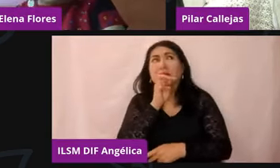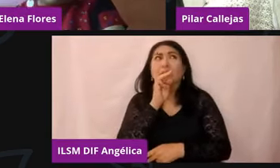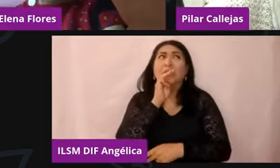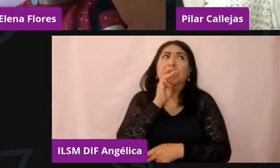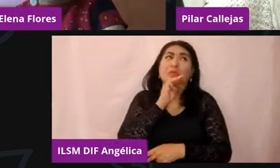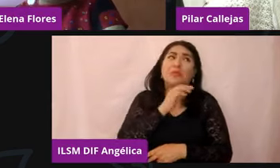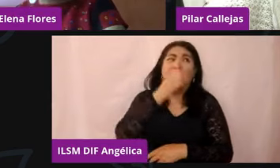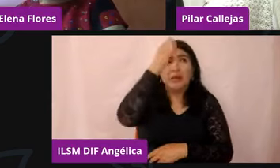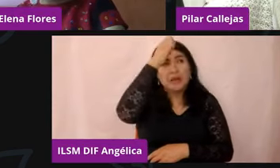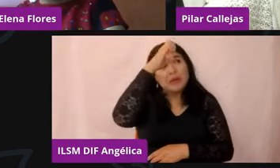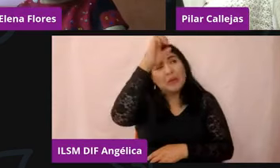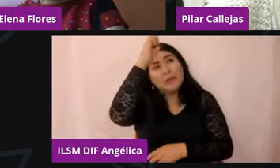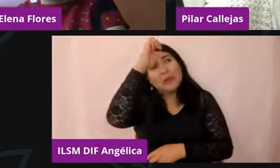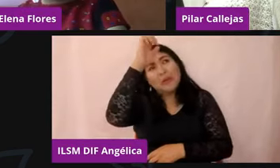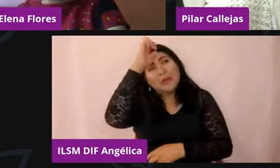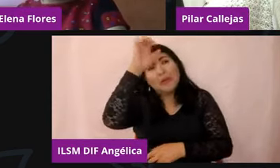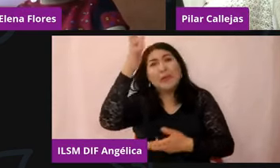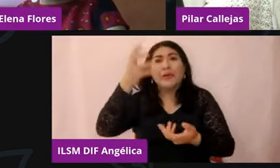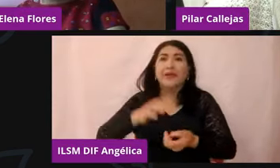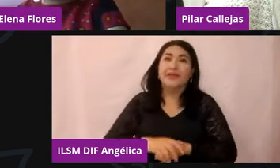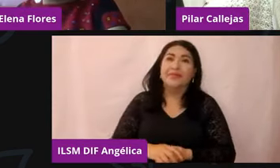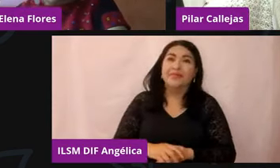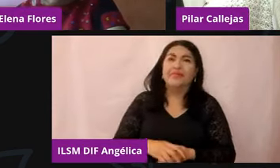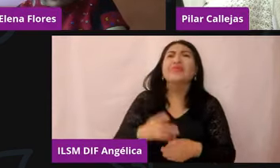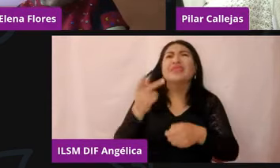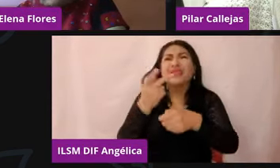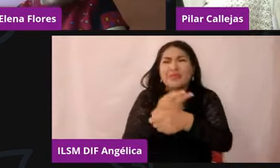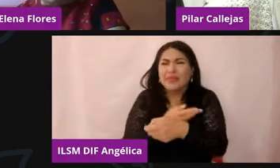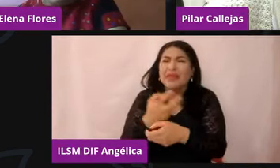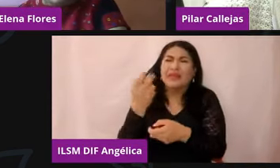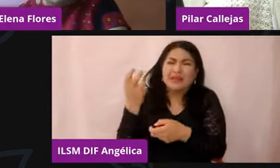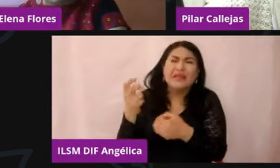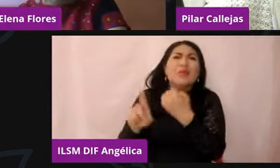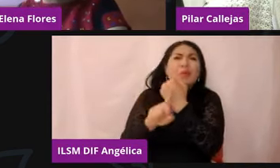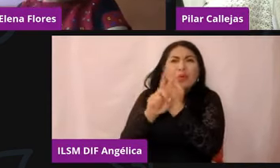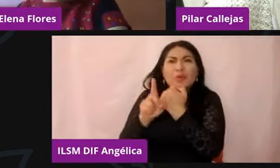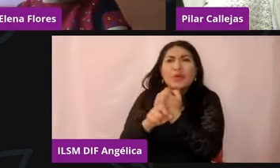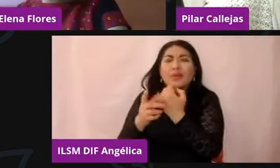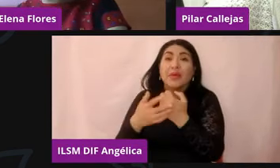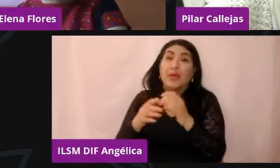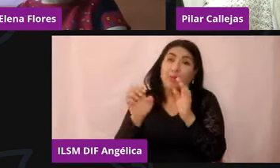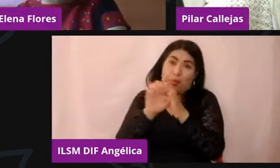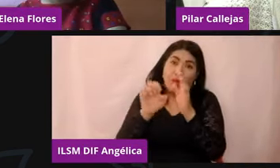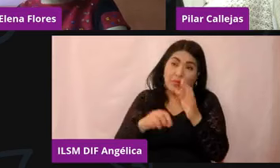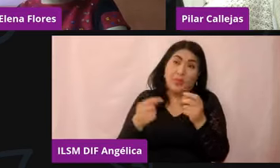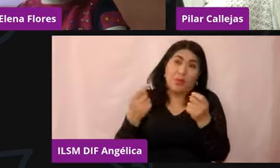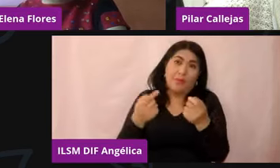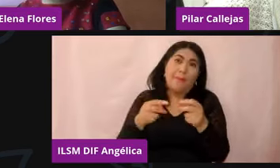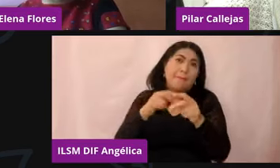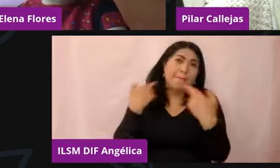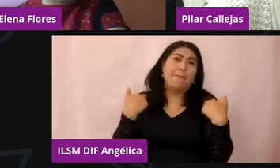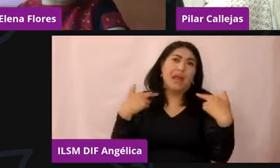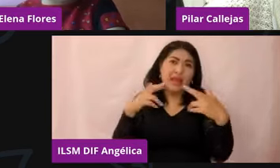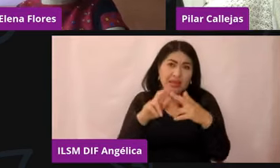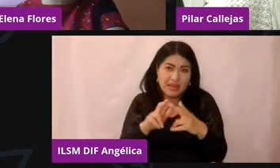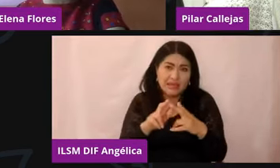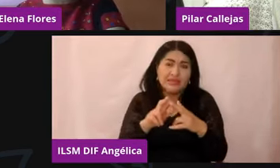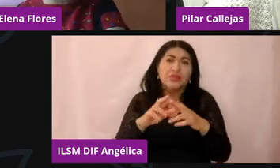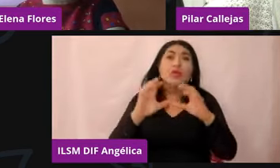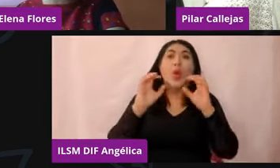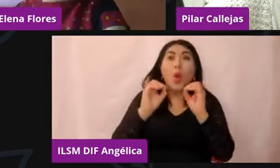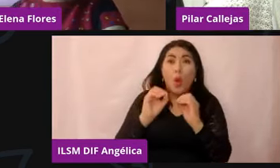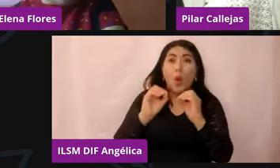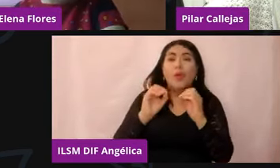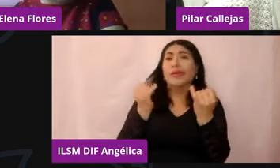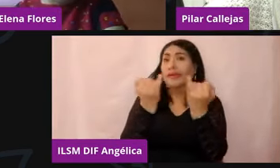¿Qué pasa, doctora, con este campo de fuego? Y me refiero ahorita a docentes, pero también habló de personas que están a cargo de